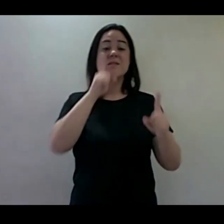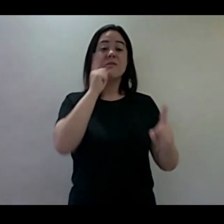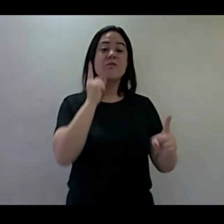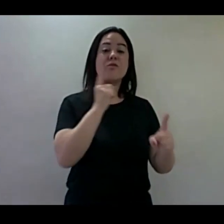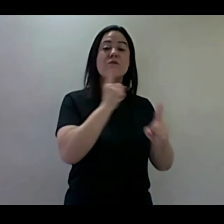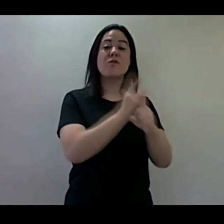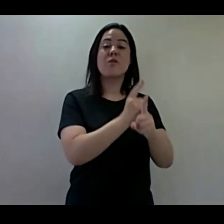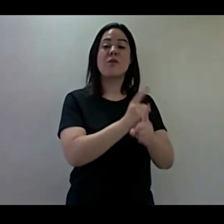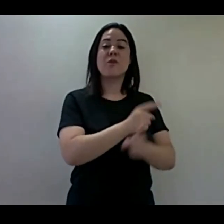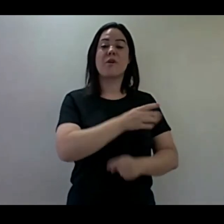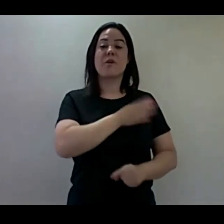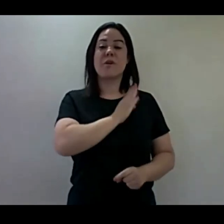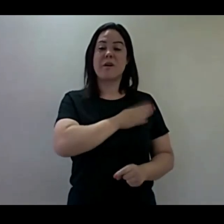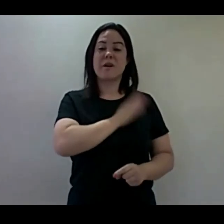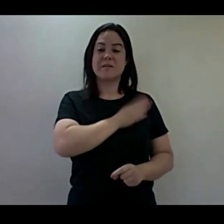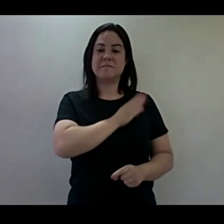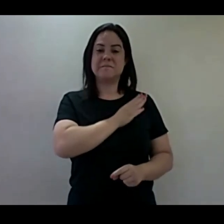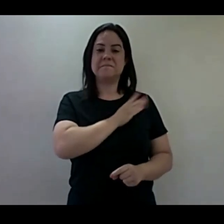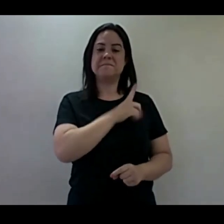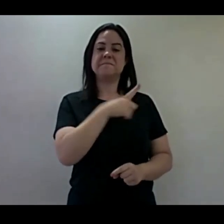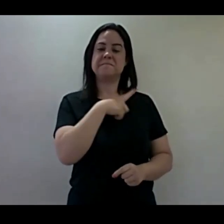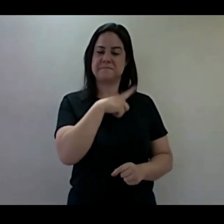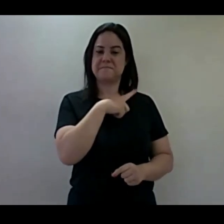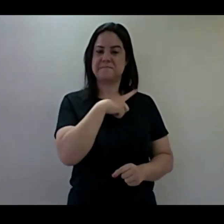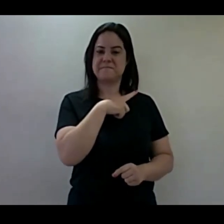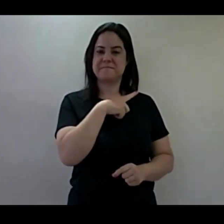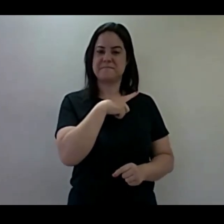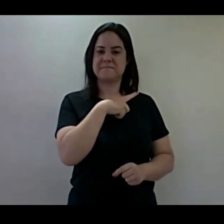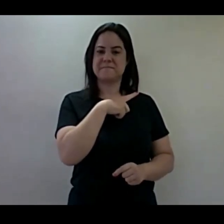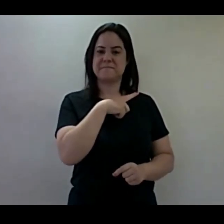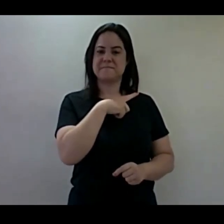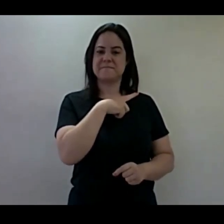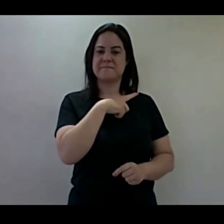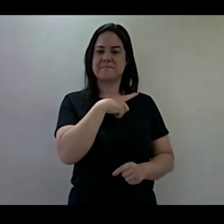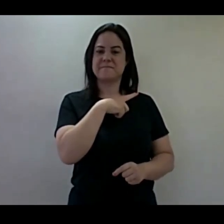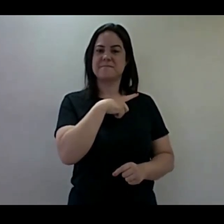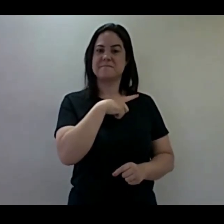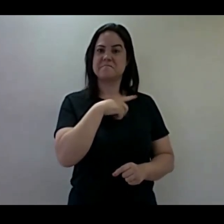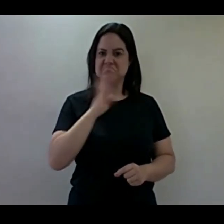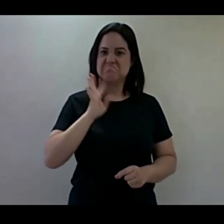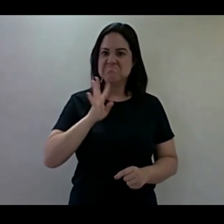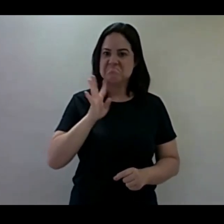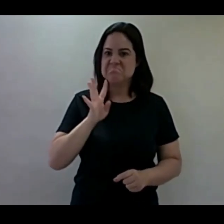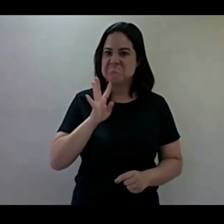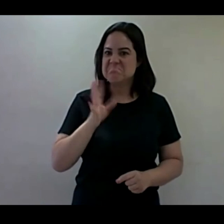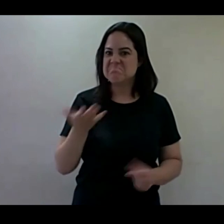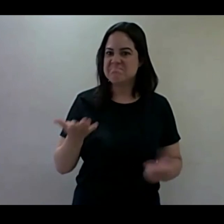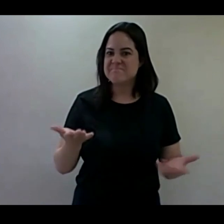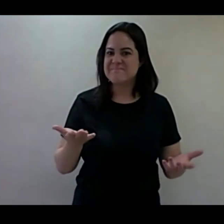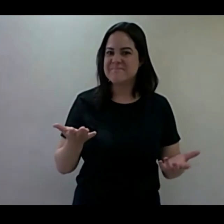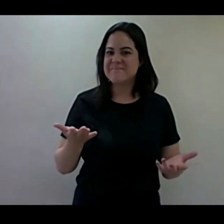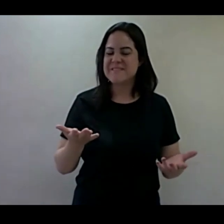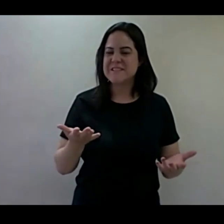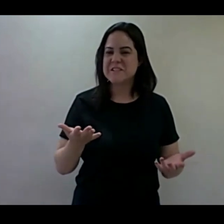Foi o encontro do seu coração. Legal, né? Olha, pra caramba. É tão legal,